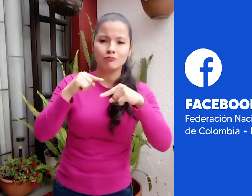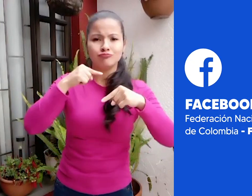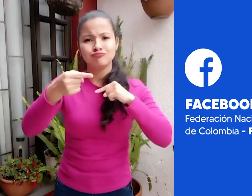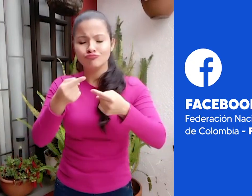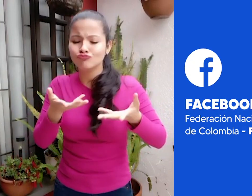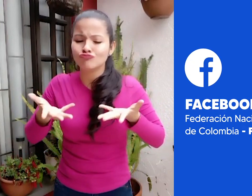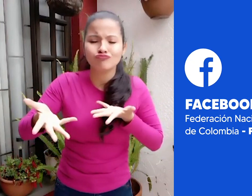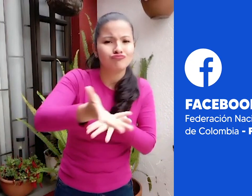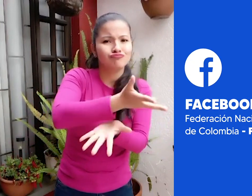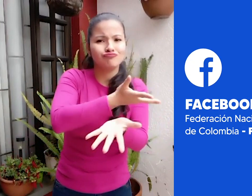¡Te esperamos!